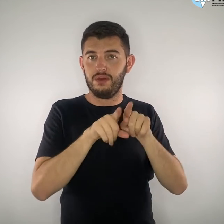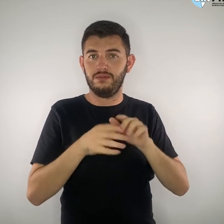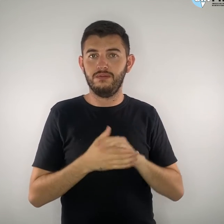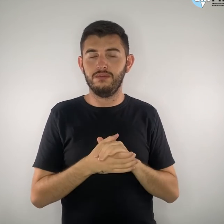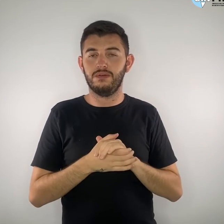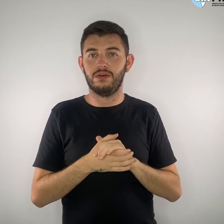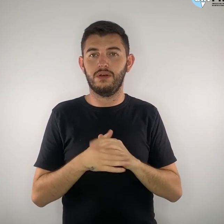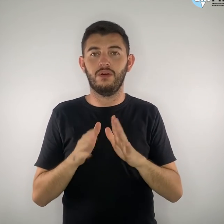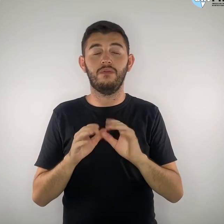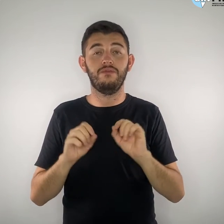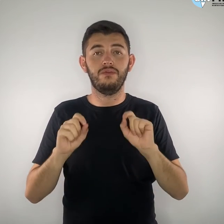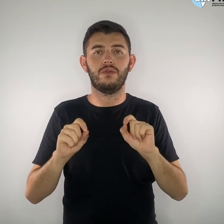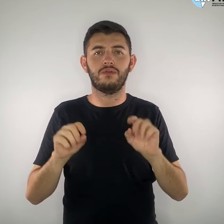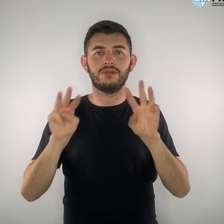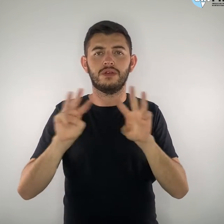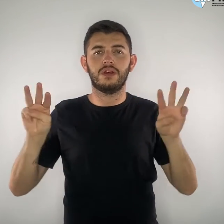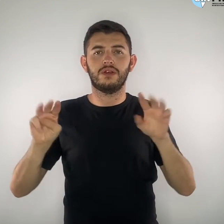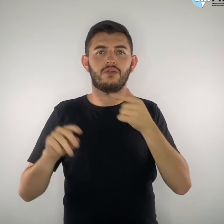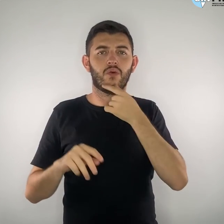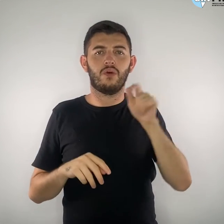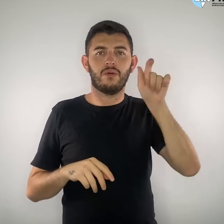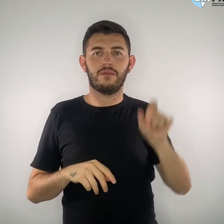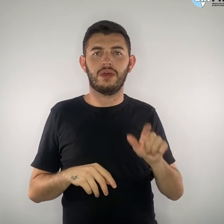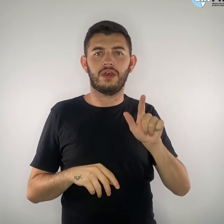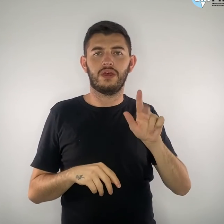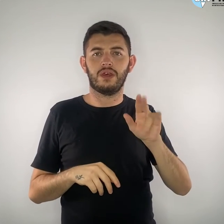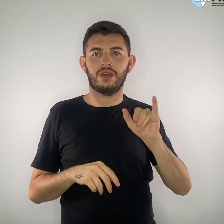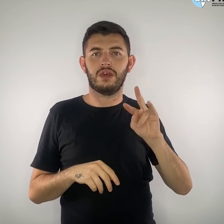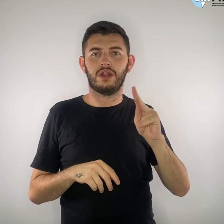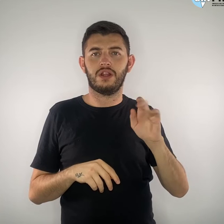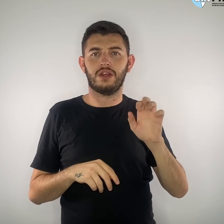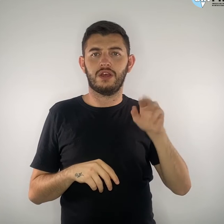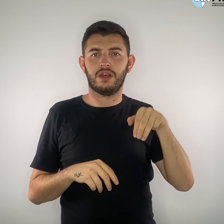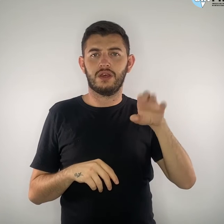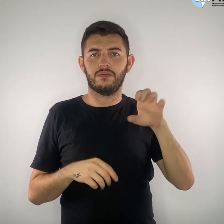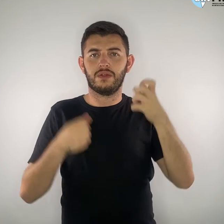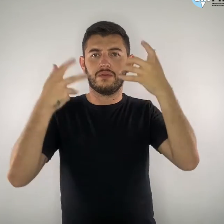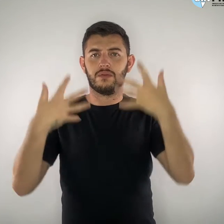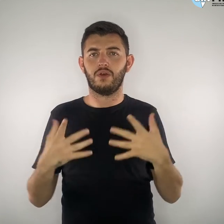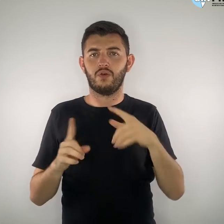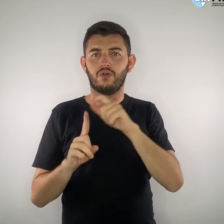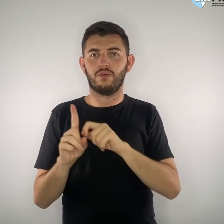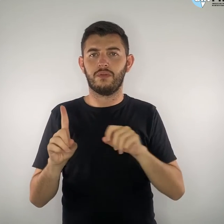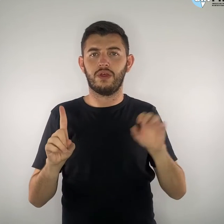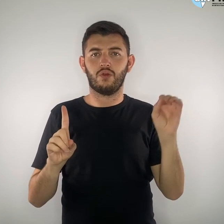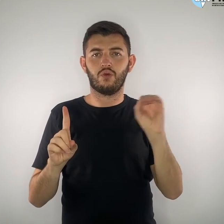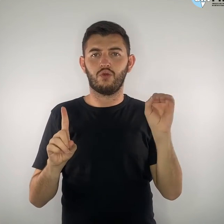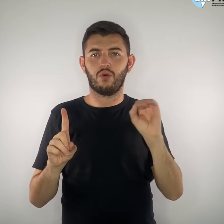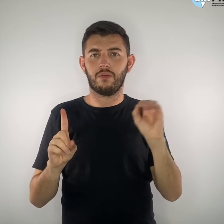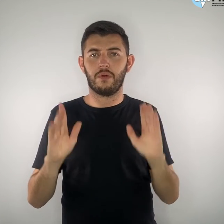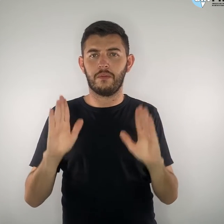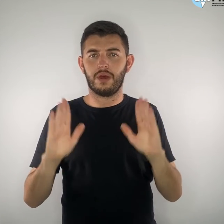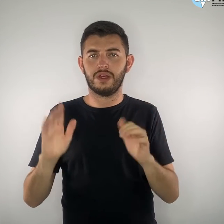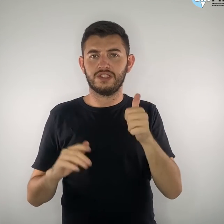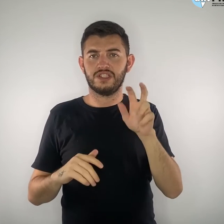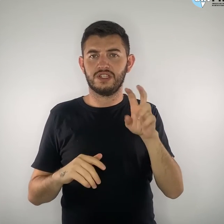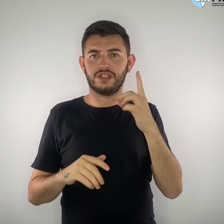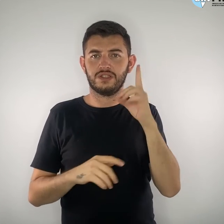os dois episódios ocorreram na primeira quinzena de outubro e os responsáveis por uma menor de